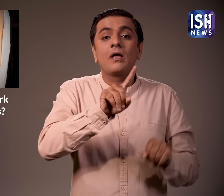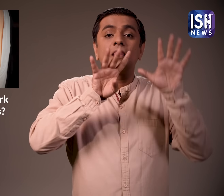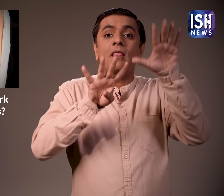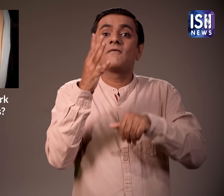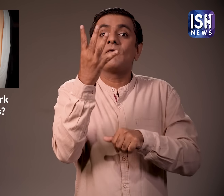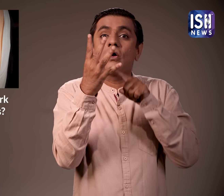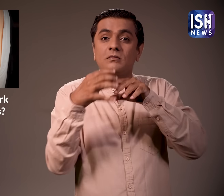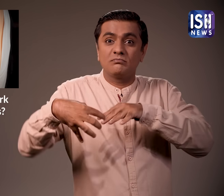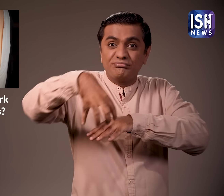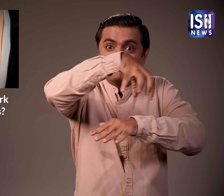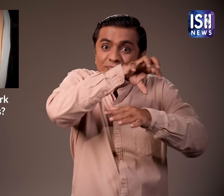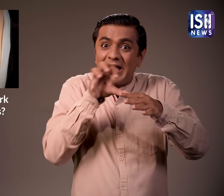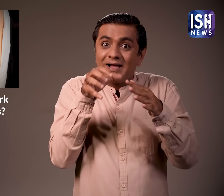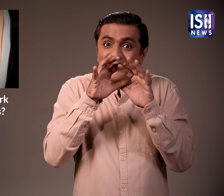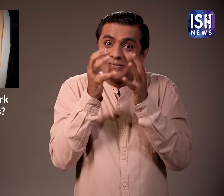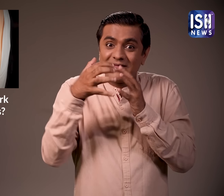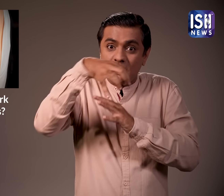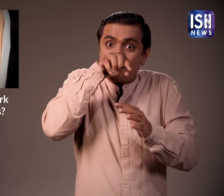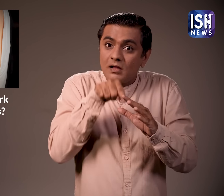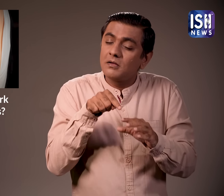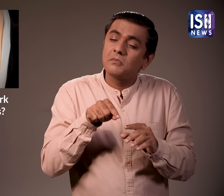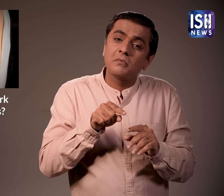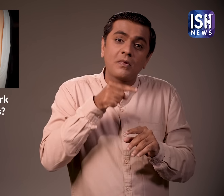194 देशों ने चेचक के टीके का भंडारन कर रखा है